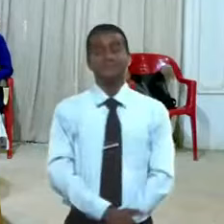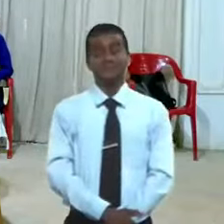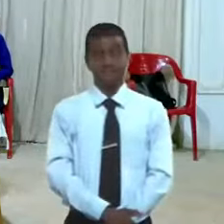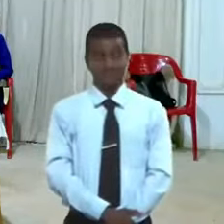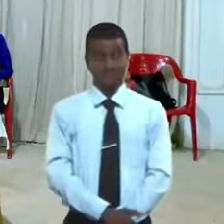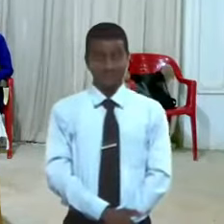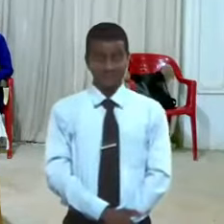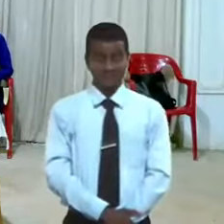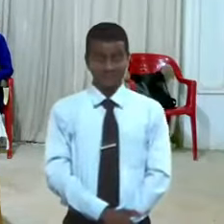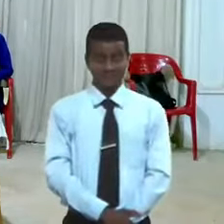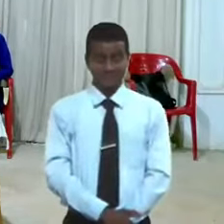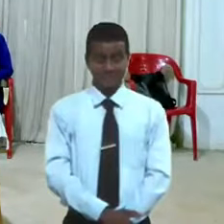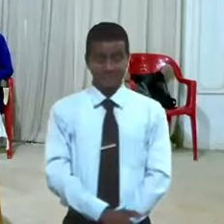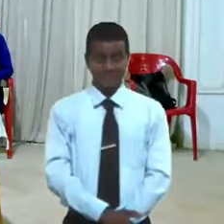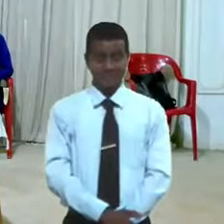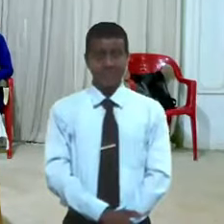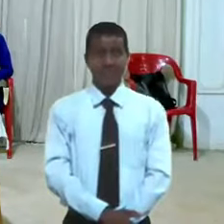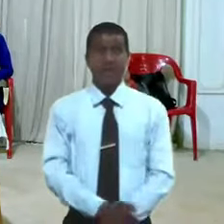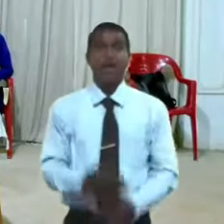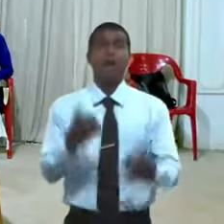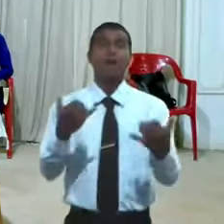y si es militar peor